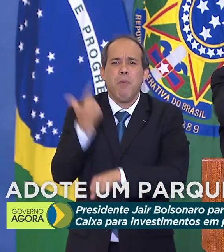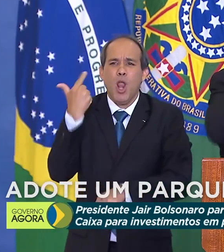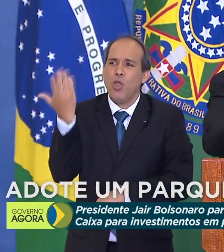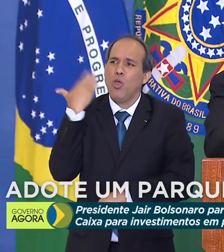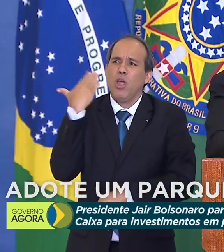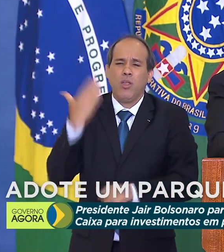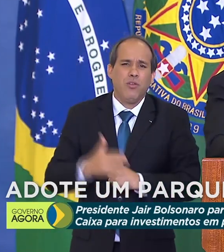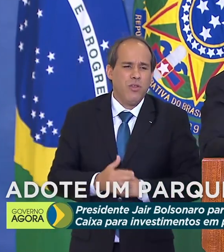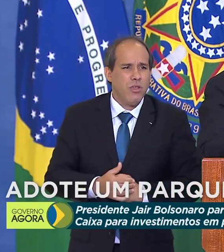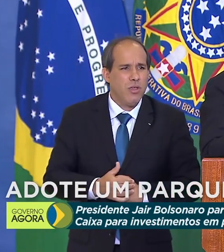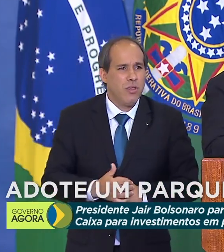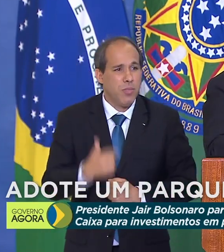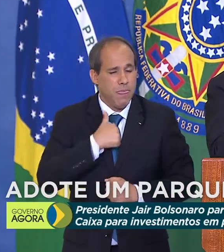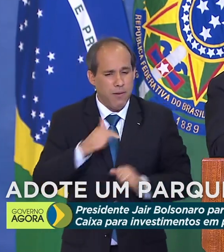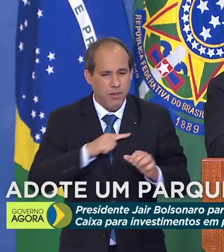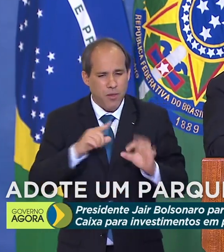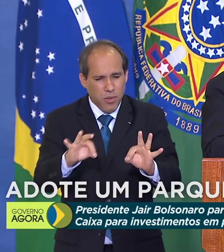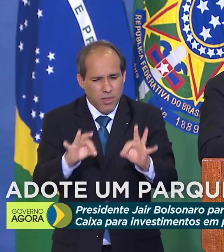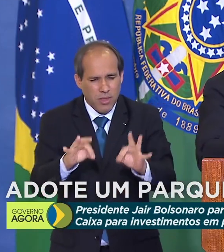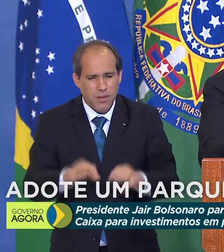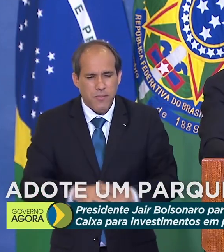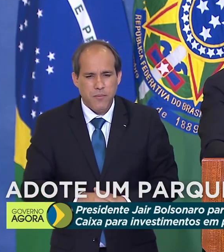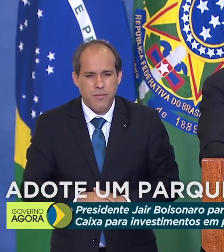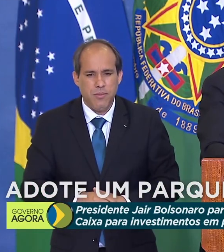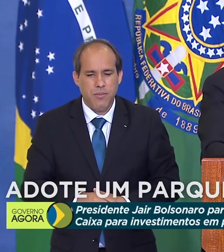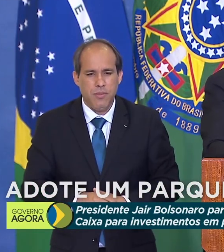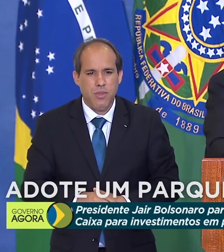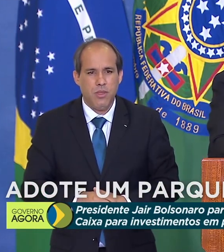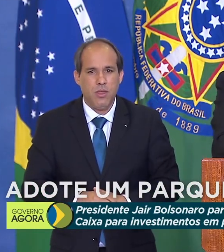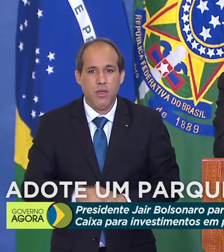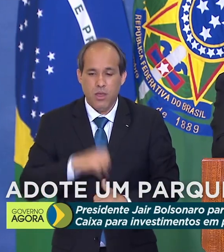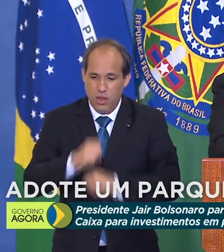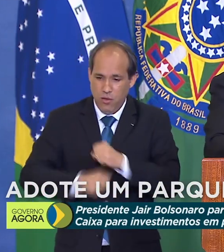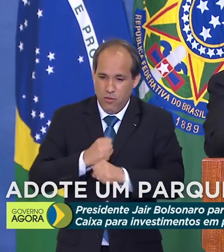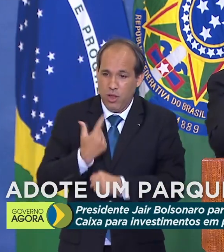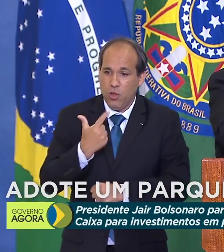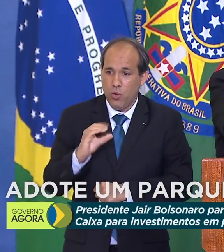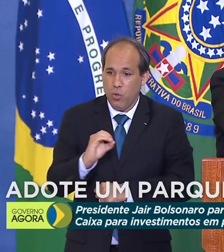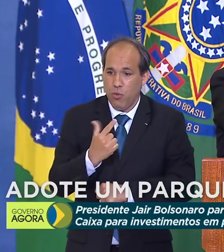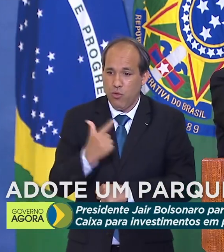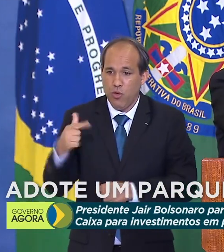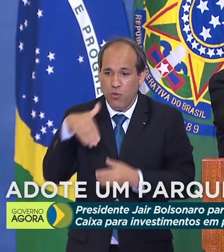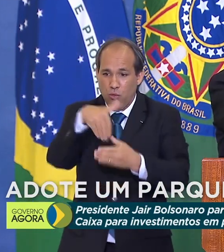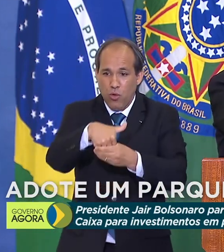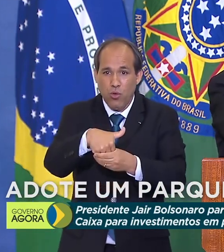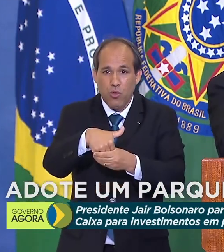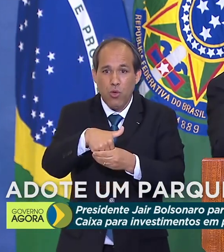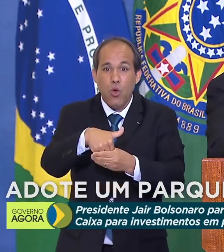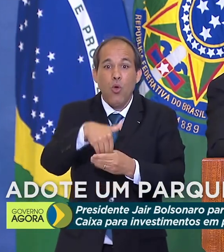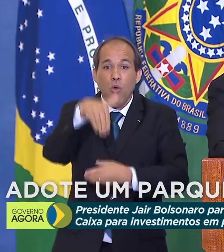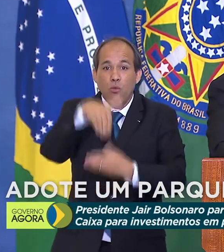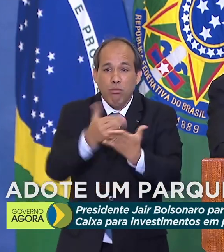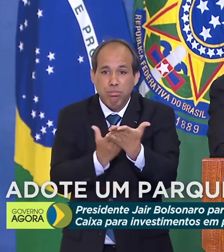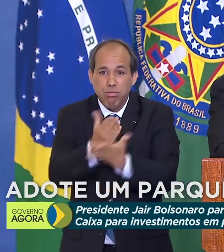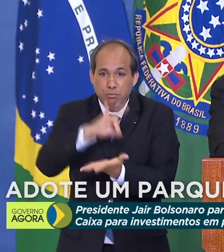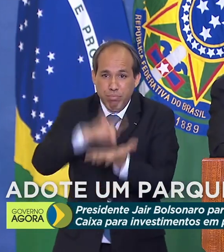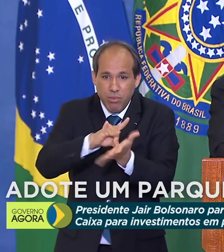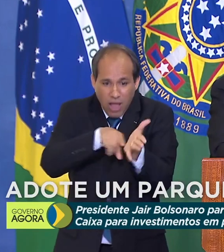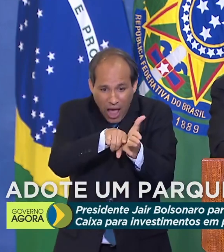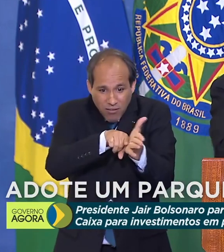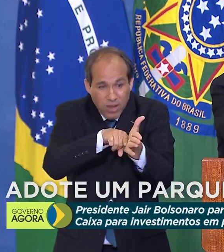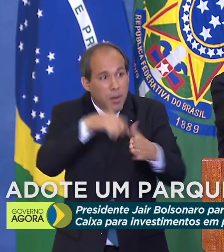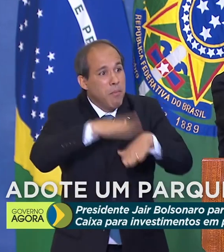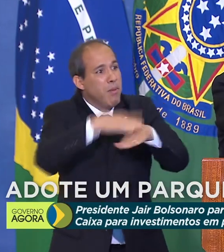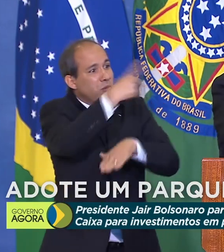E tenho certeza que nas urnas de 22, com o voto auditável aprovado por vocês,